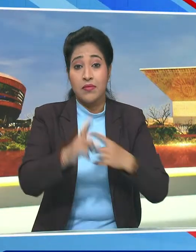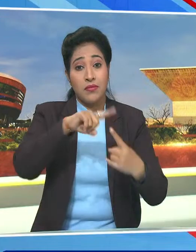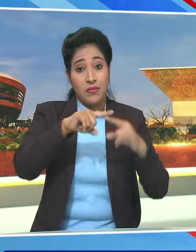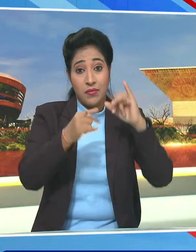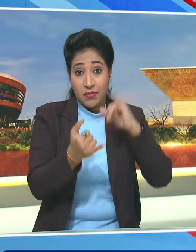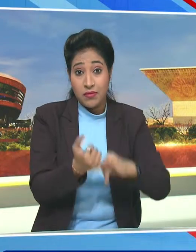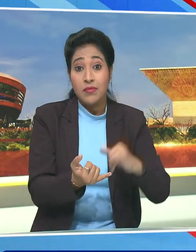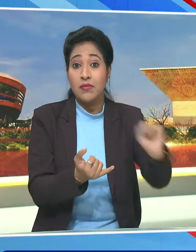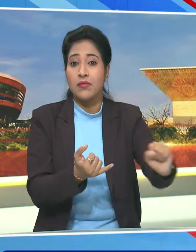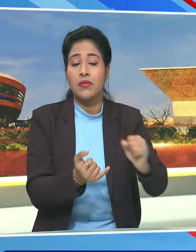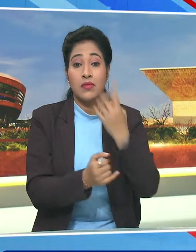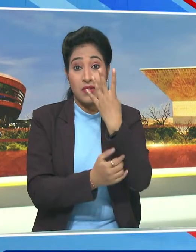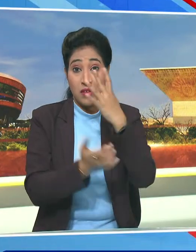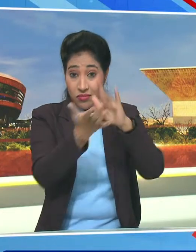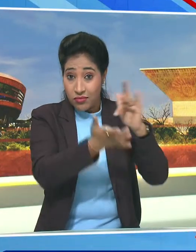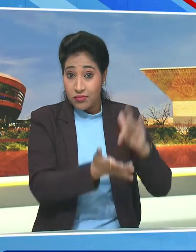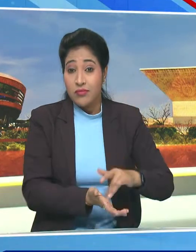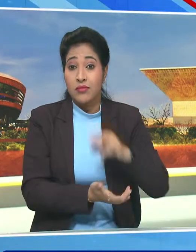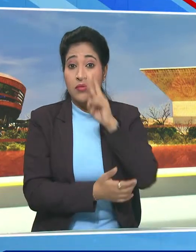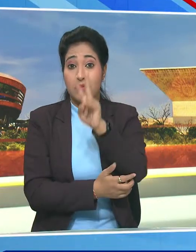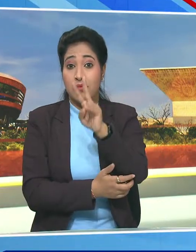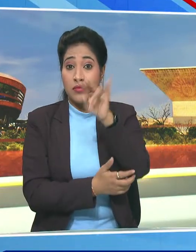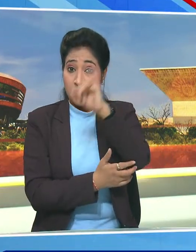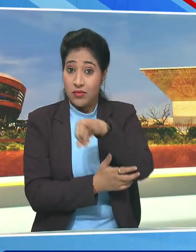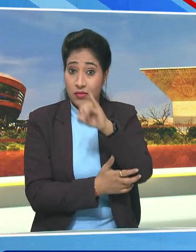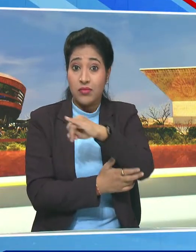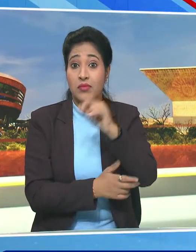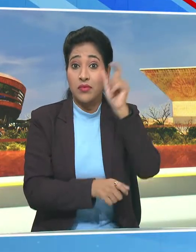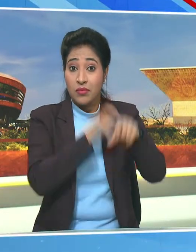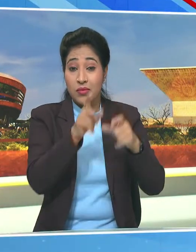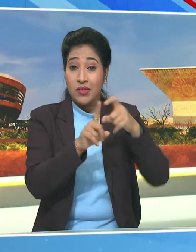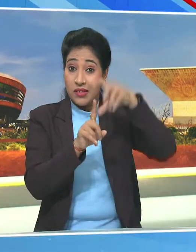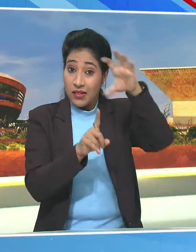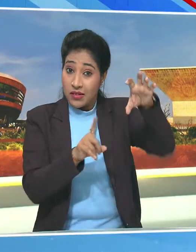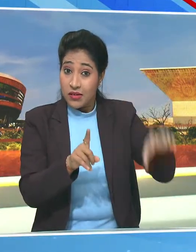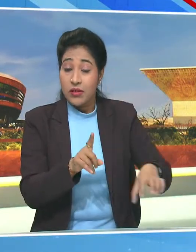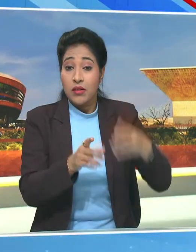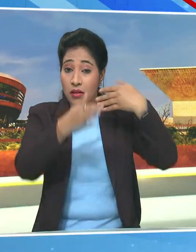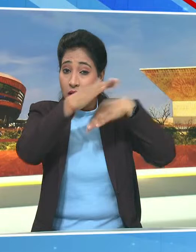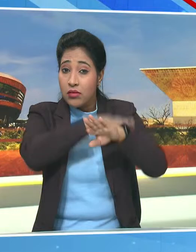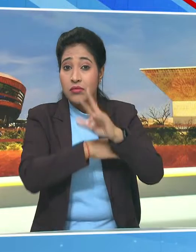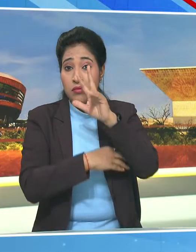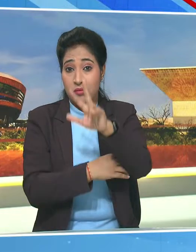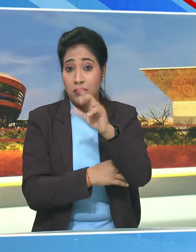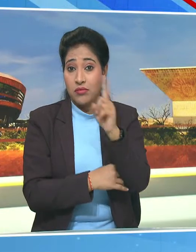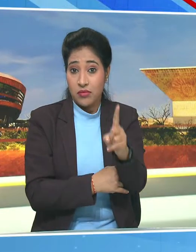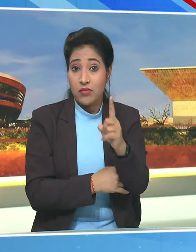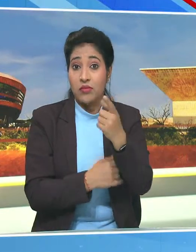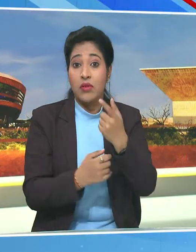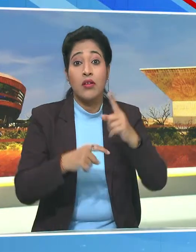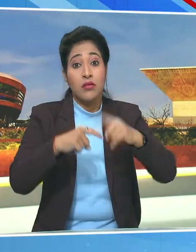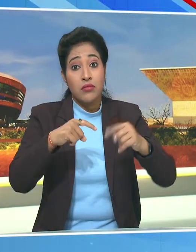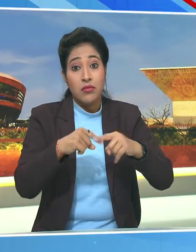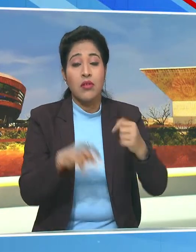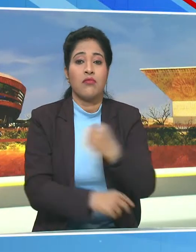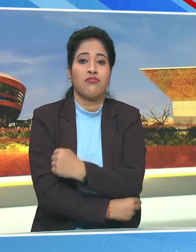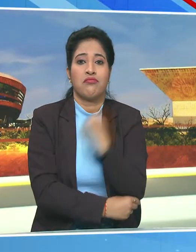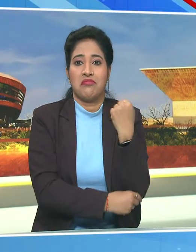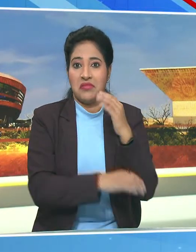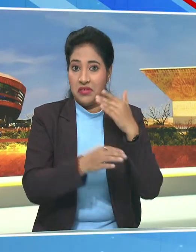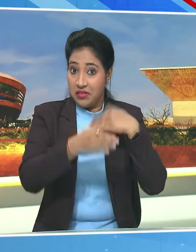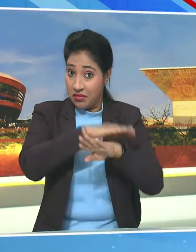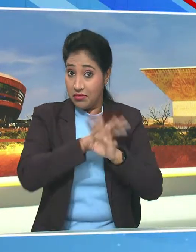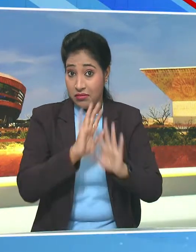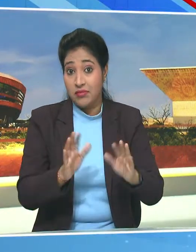तिलंगाना इन चारो राजियों में 26 आकांक्षी जिले हैं जिनमें 81 विधान सभा सीटे आती हैं